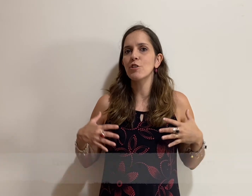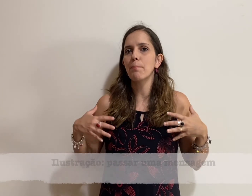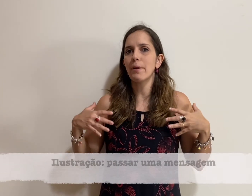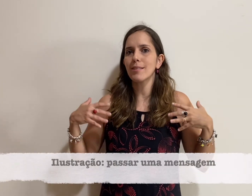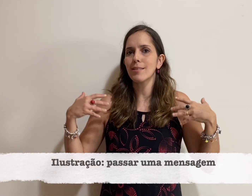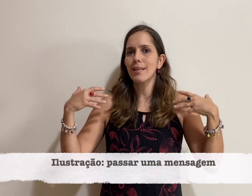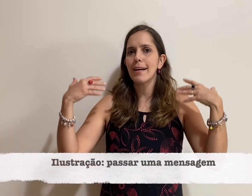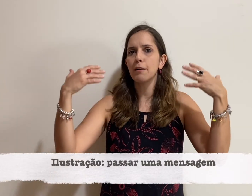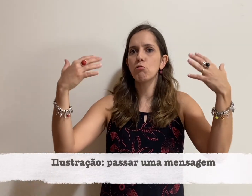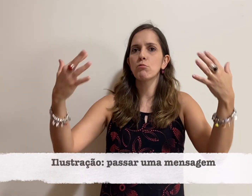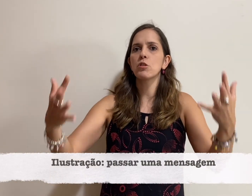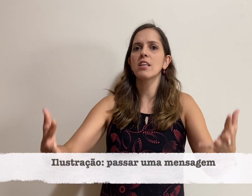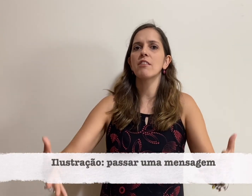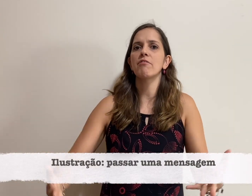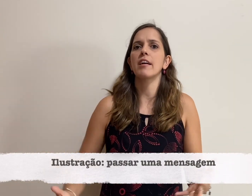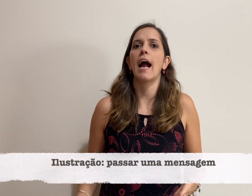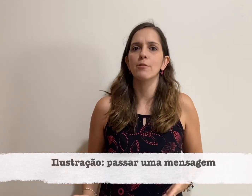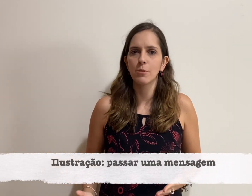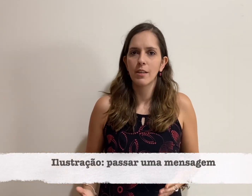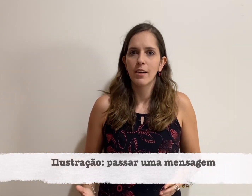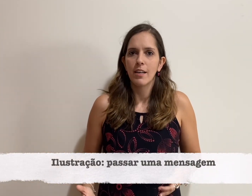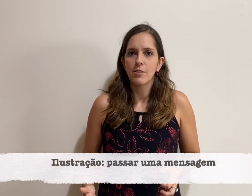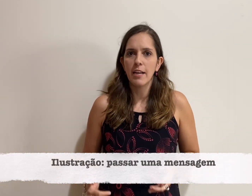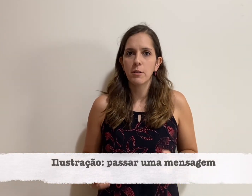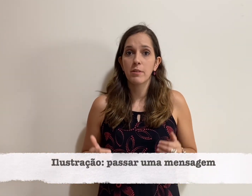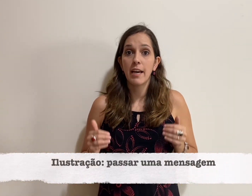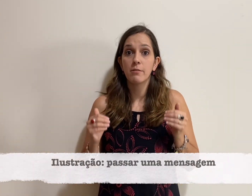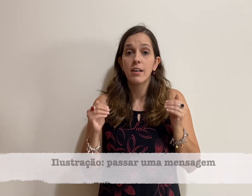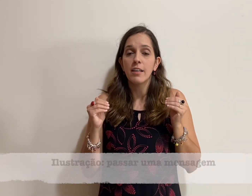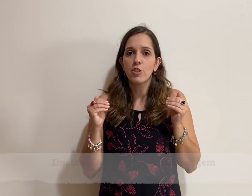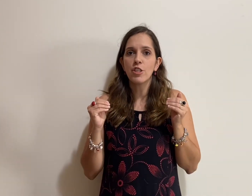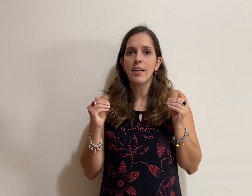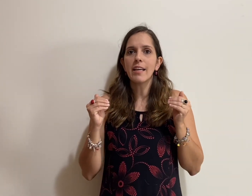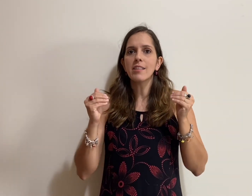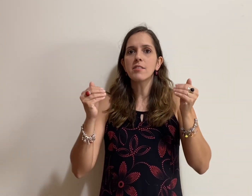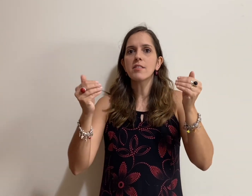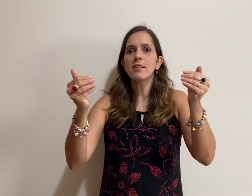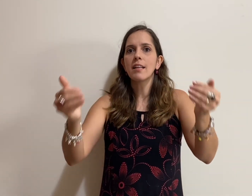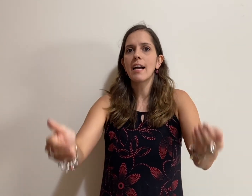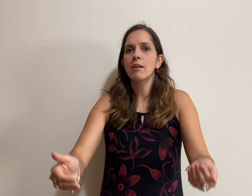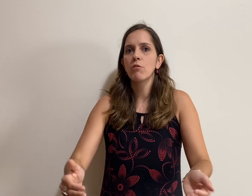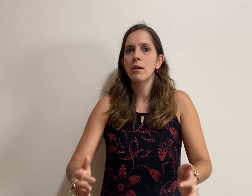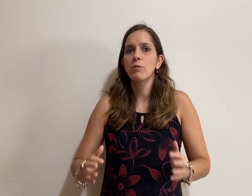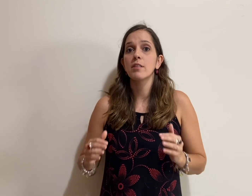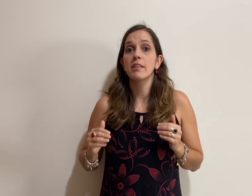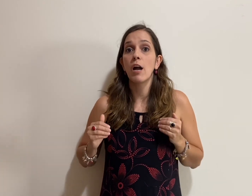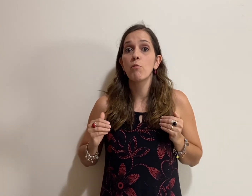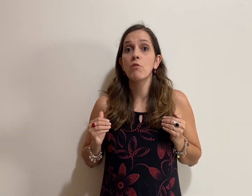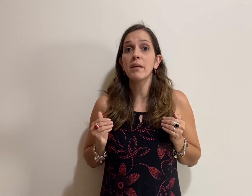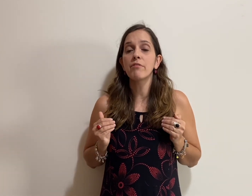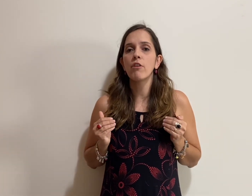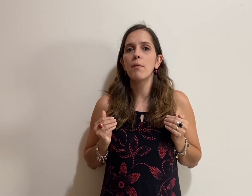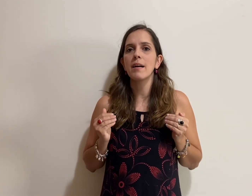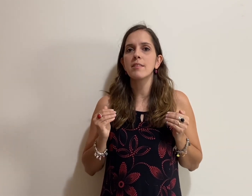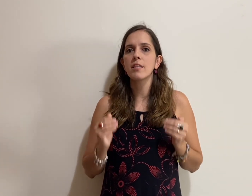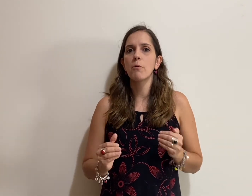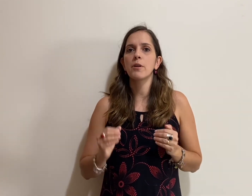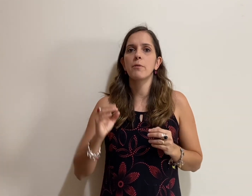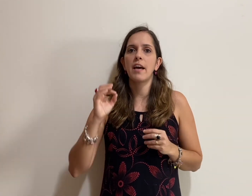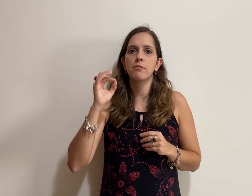passar algum significado, certo? Eu quero te ensinar alguma coisa, tem alguma informação que eu quero que